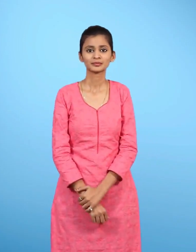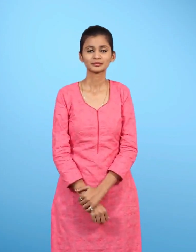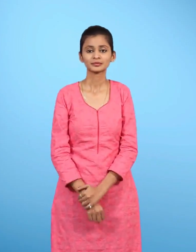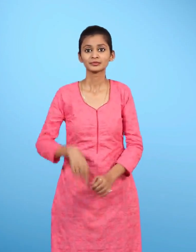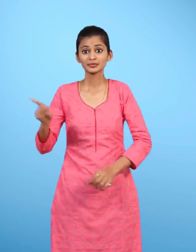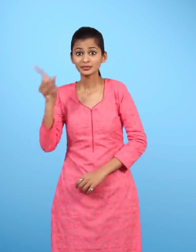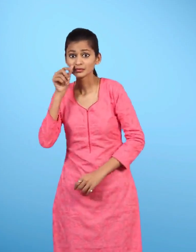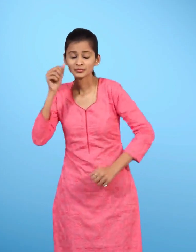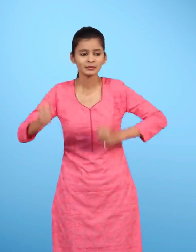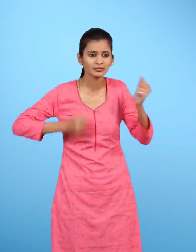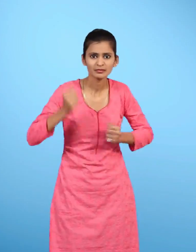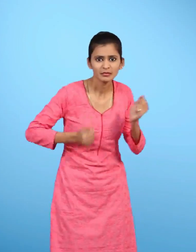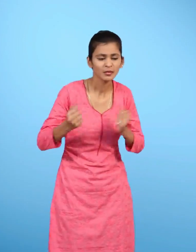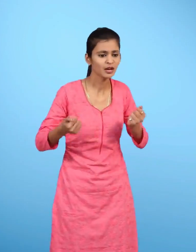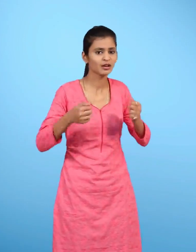वह भागा आंगन की ओर